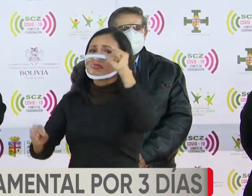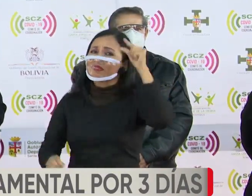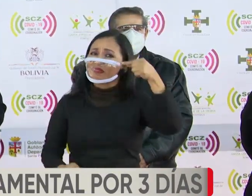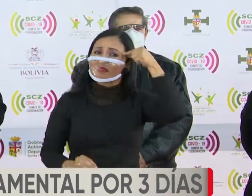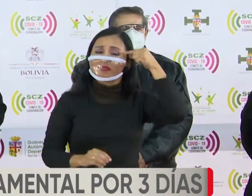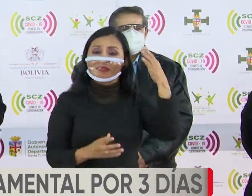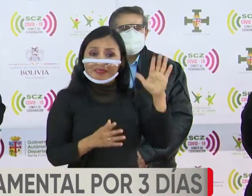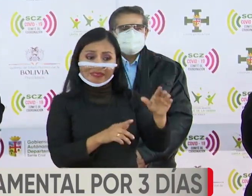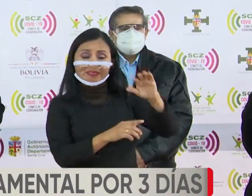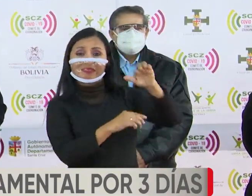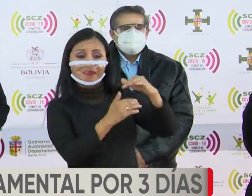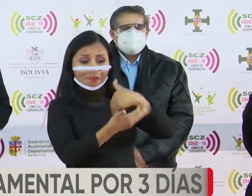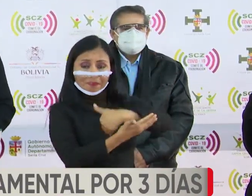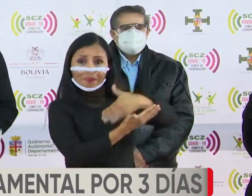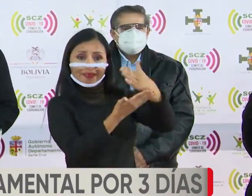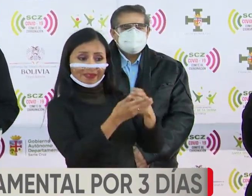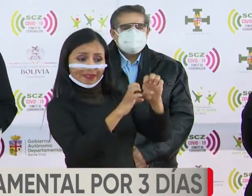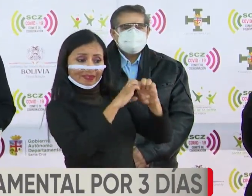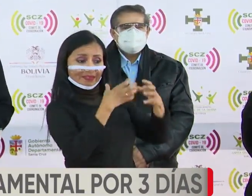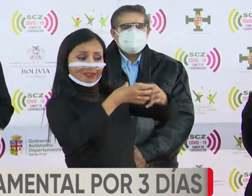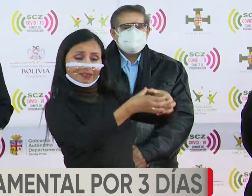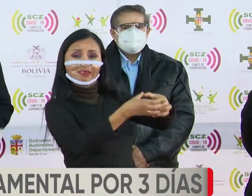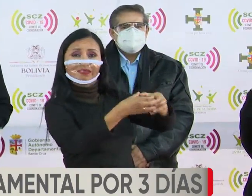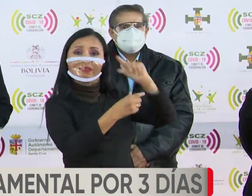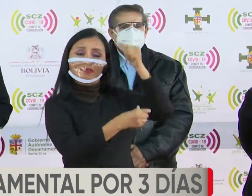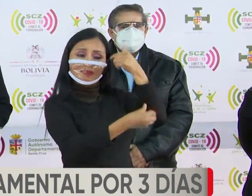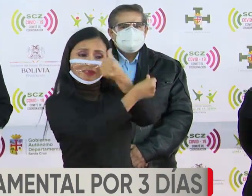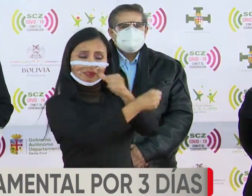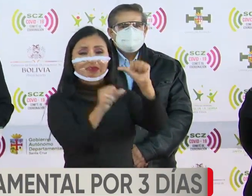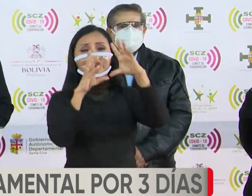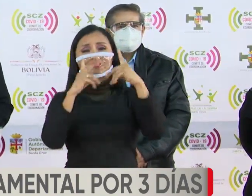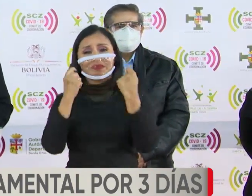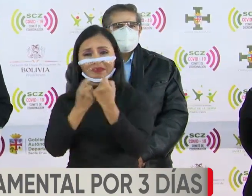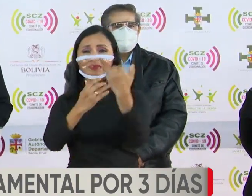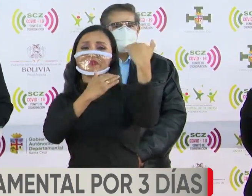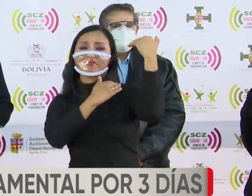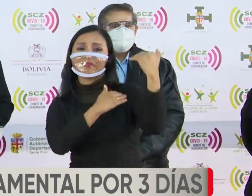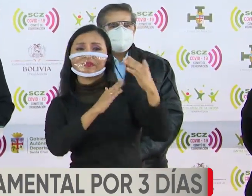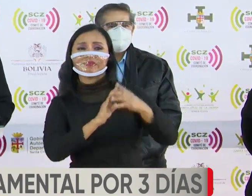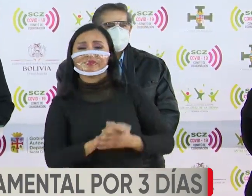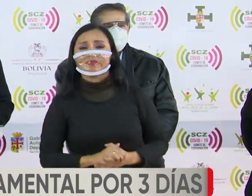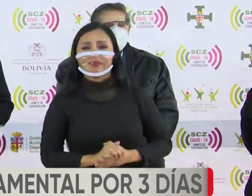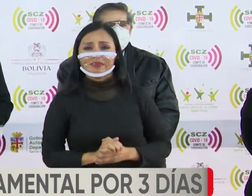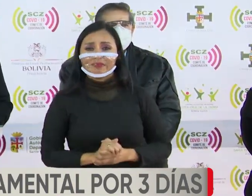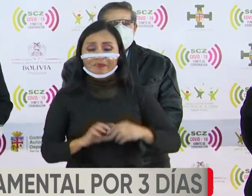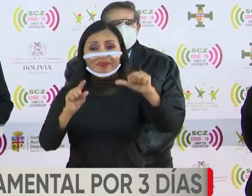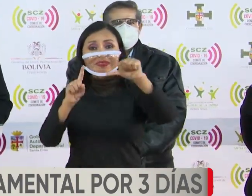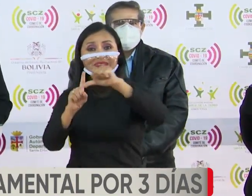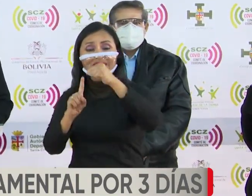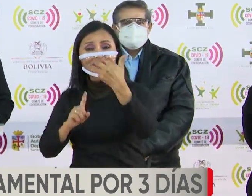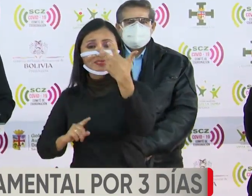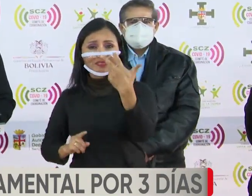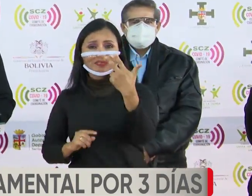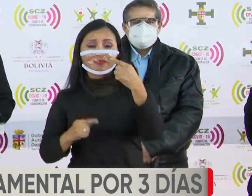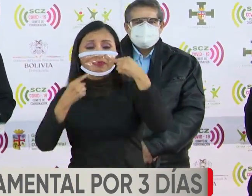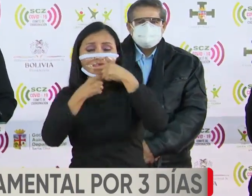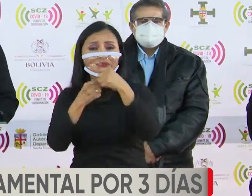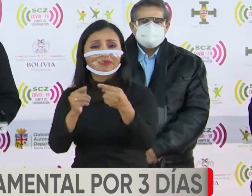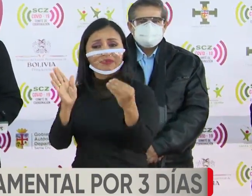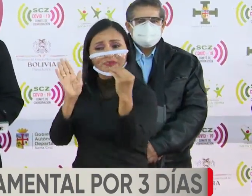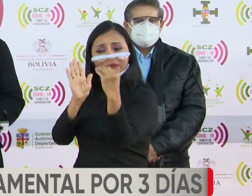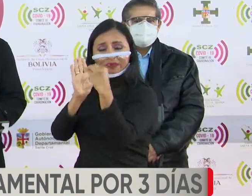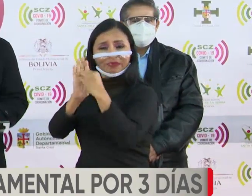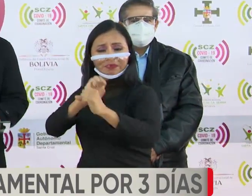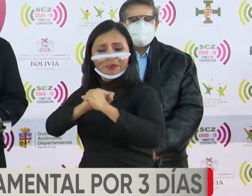dependientes del gobierno autónomo departamental de Santa Cruz. Artículo tres, publicación.